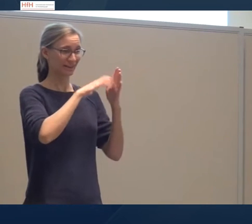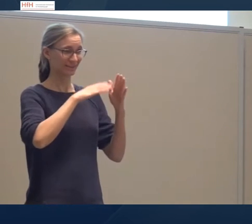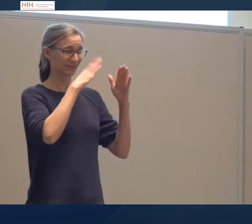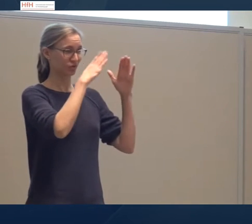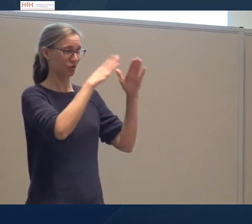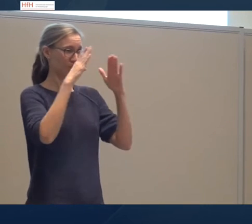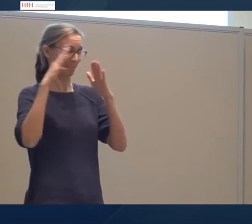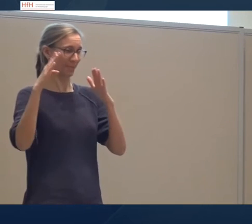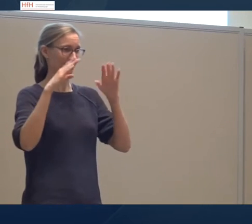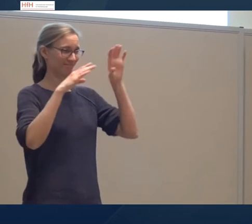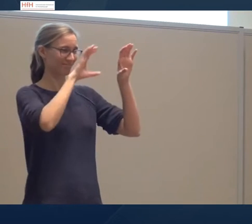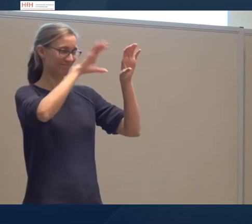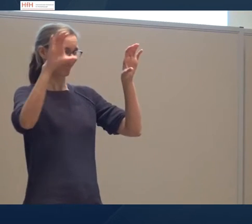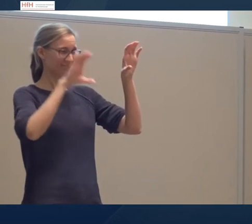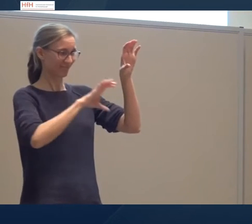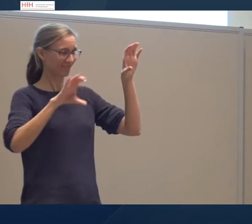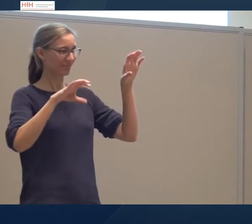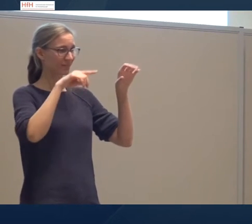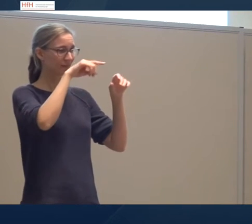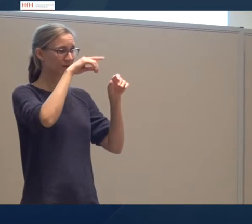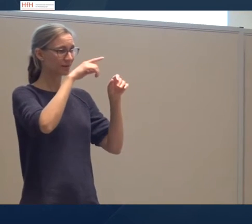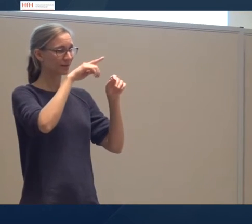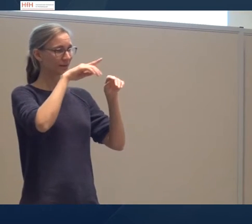Wir haben die verschiedenen Textsorten abgebildet,